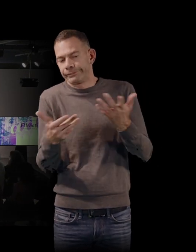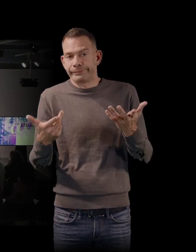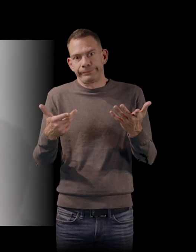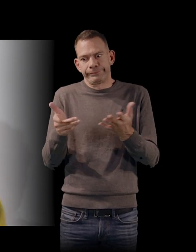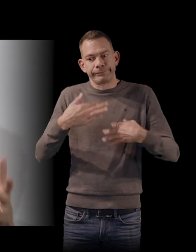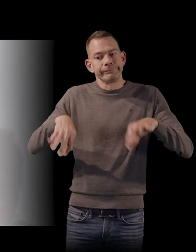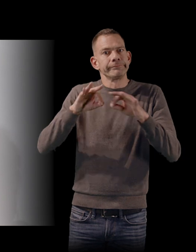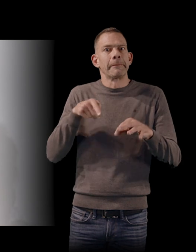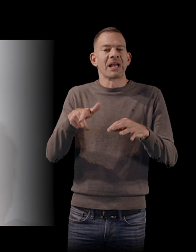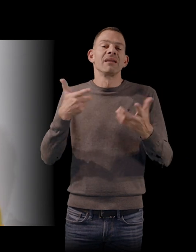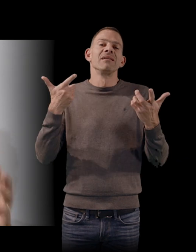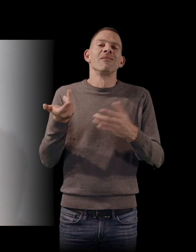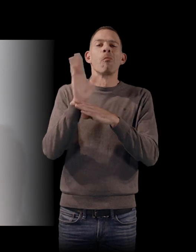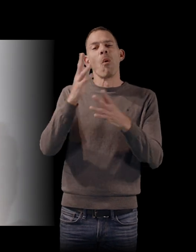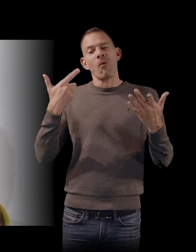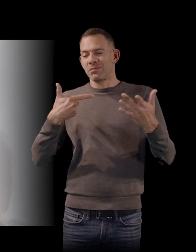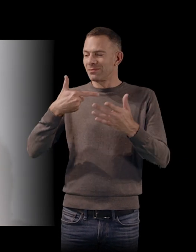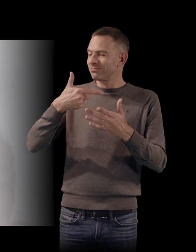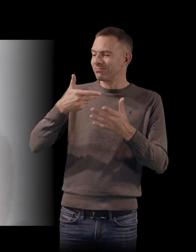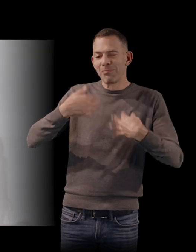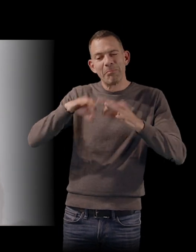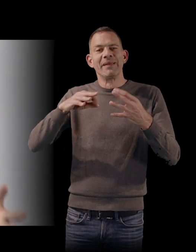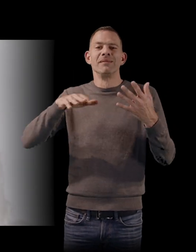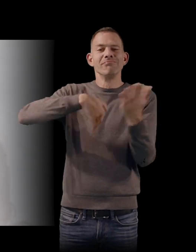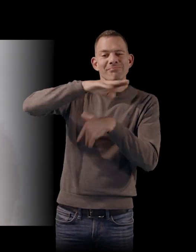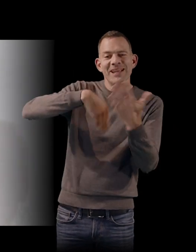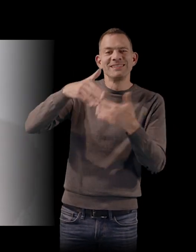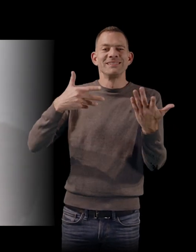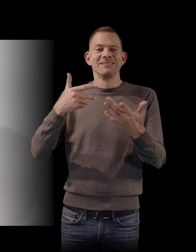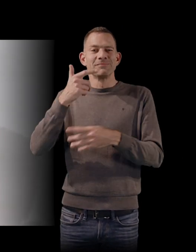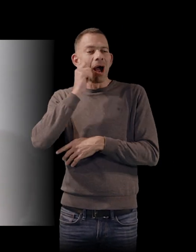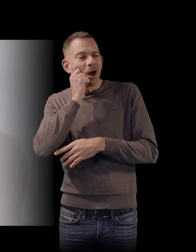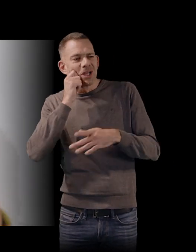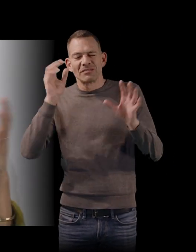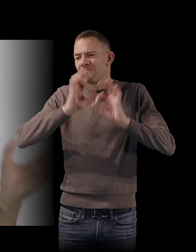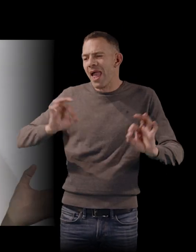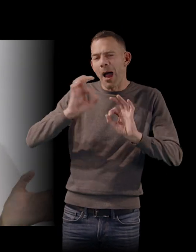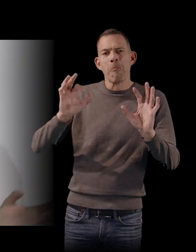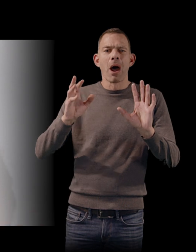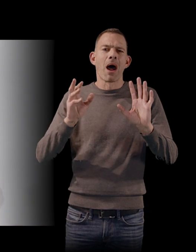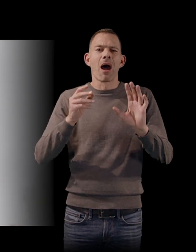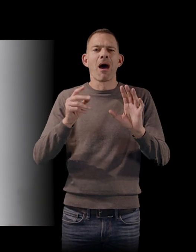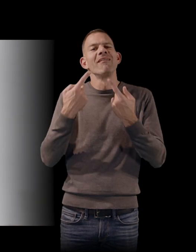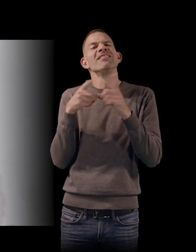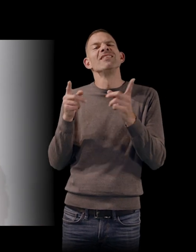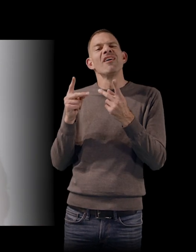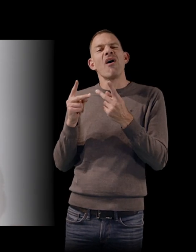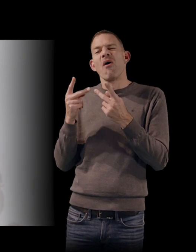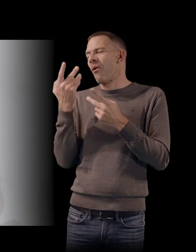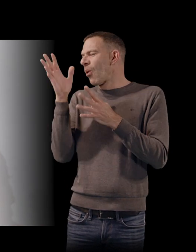qui aime à se montrer comme un pays métissé où le racisme n'est pas un problème, même contrairement aux voisins américains, mais à ce moment-là,